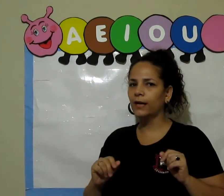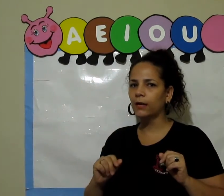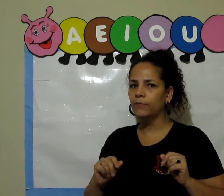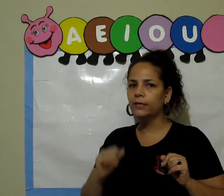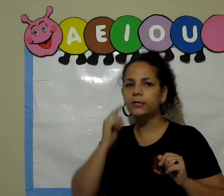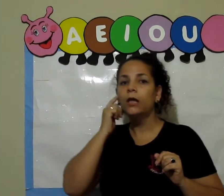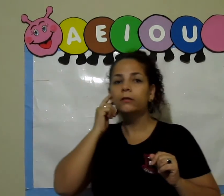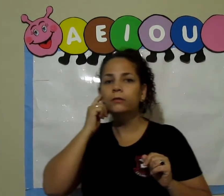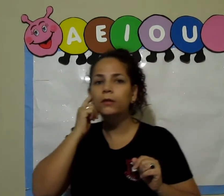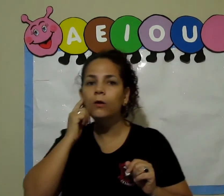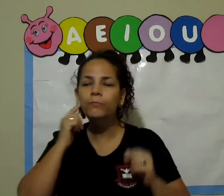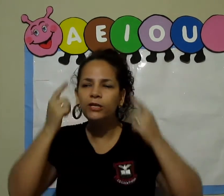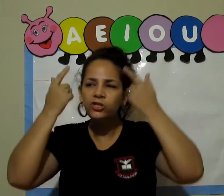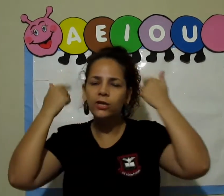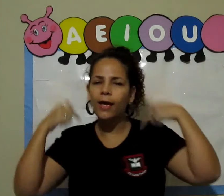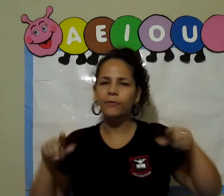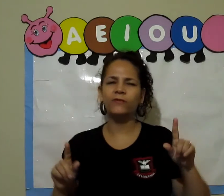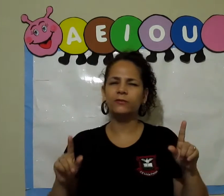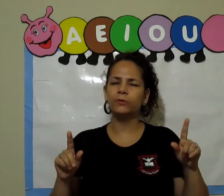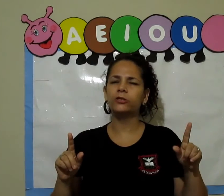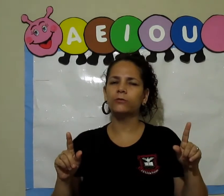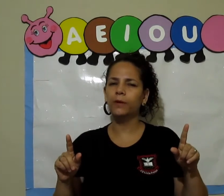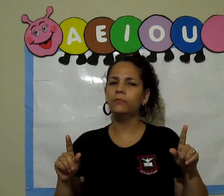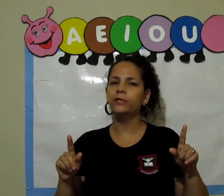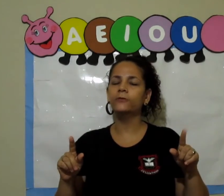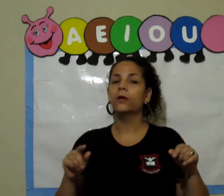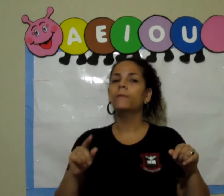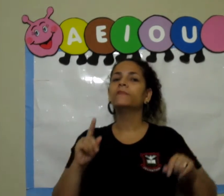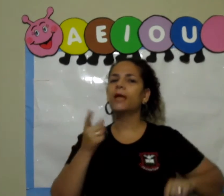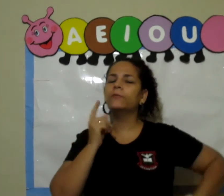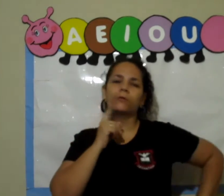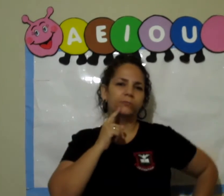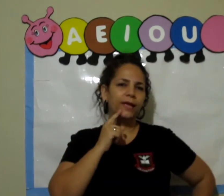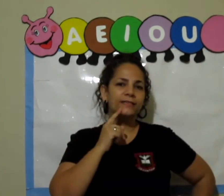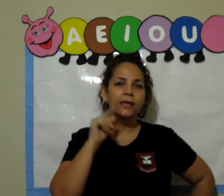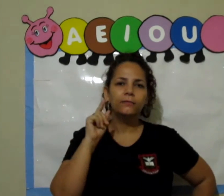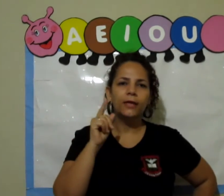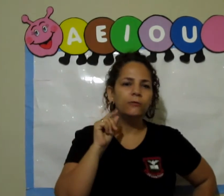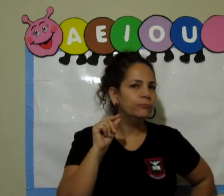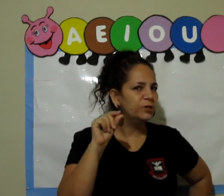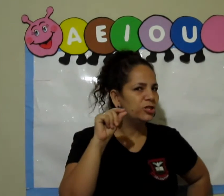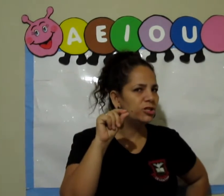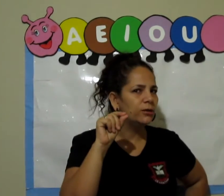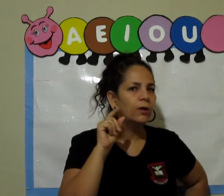a cabeça, não pentear, pra fazer um penteado bem bonito. Sabe o que acontece? Tem um bichinho